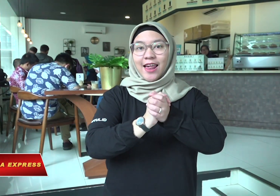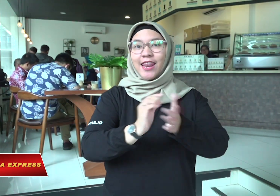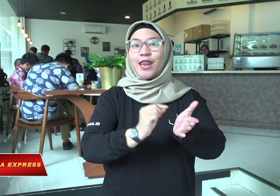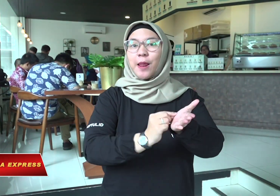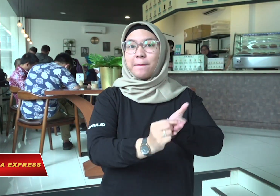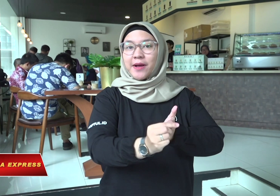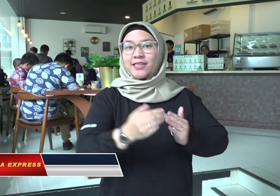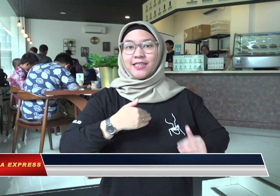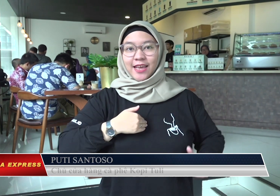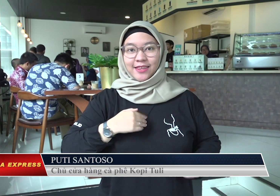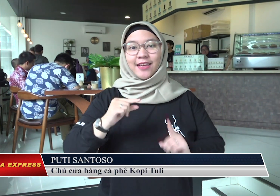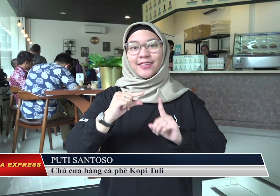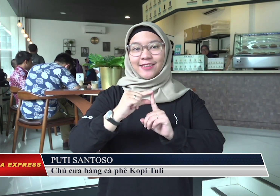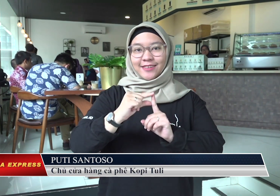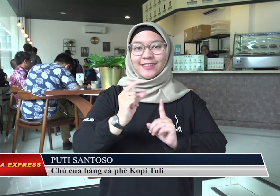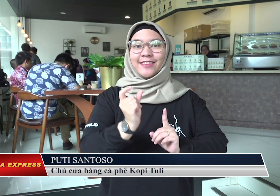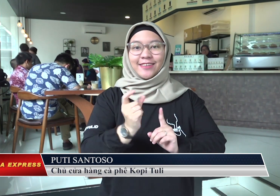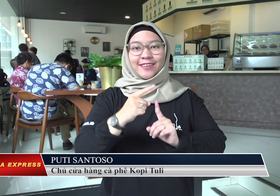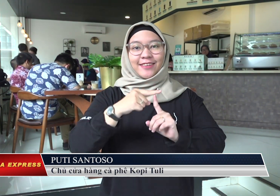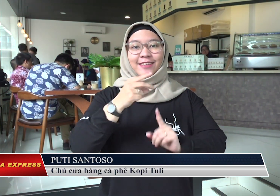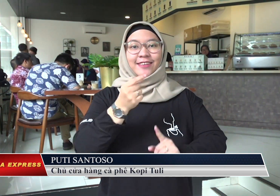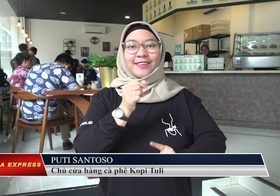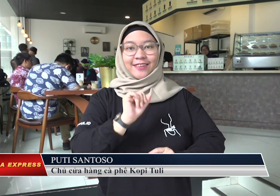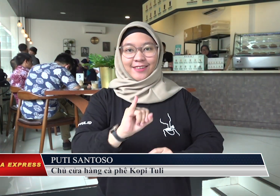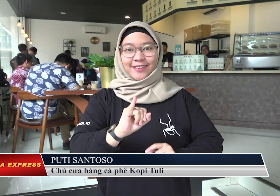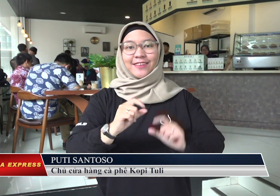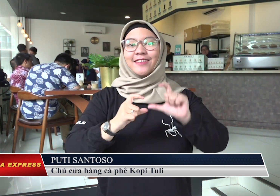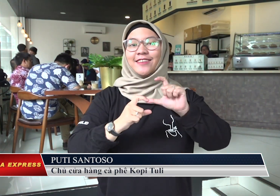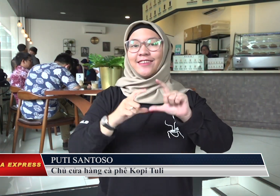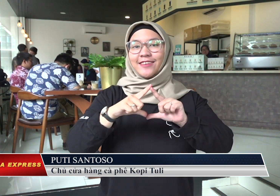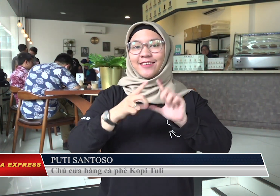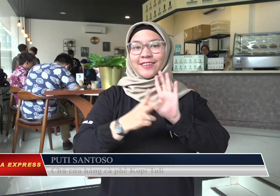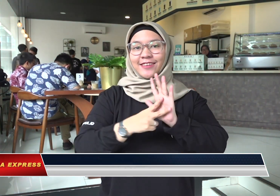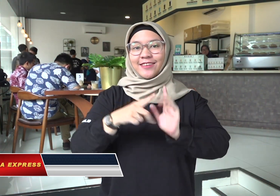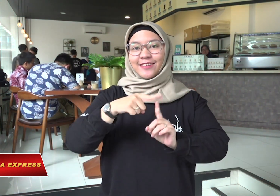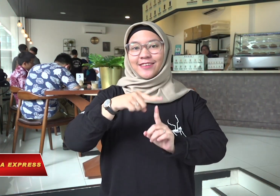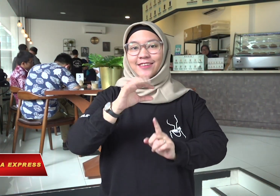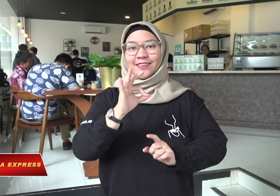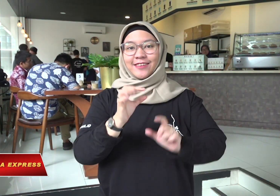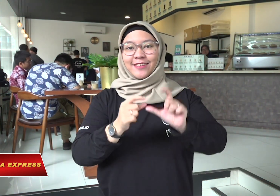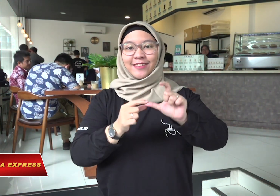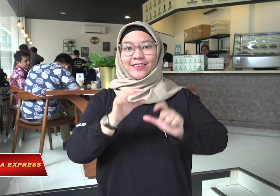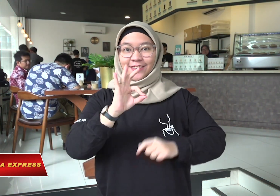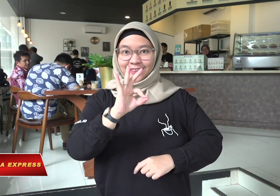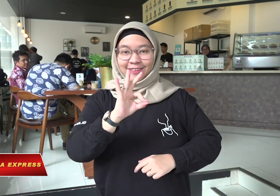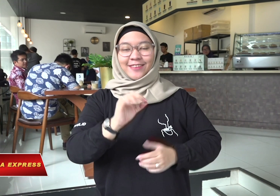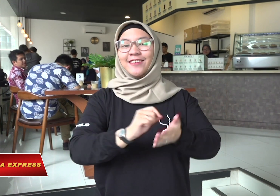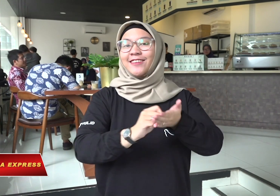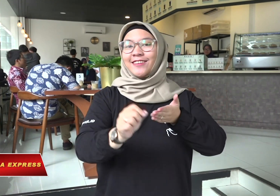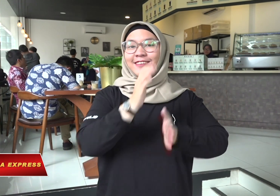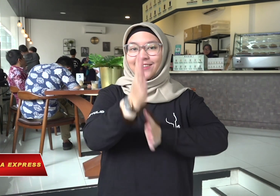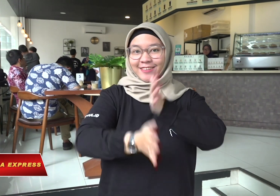Xin chào, tôi là Putti Santoso, chủ quán cà phê này.